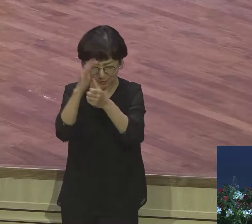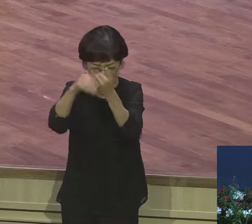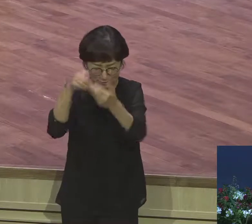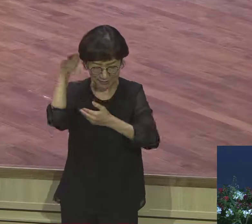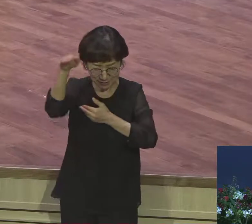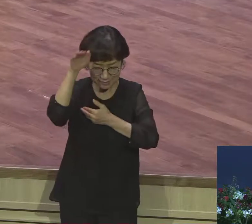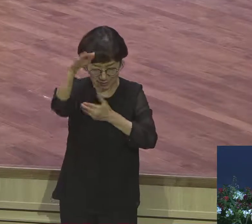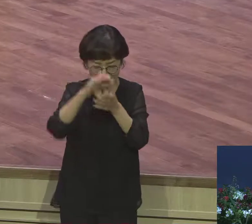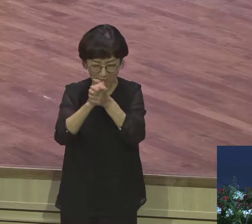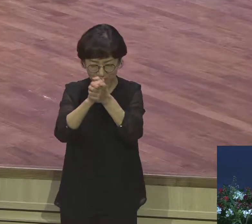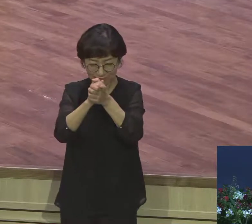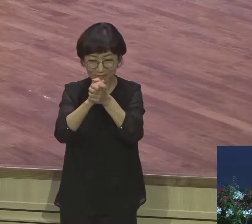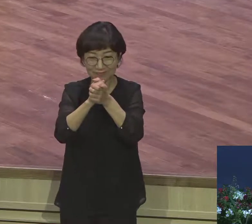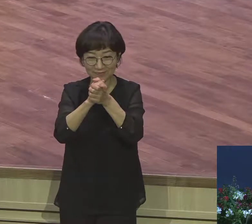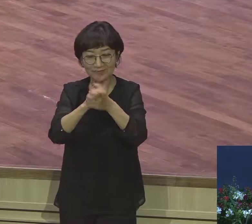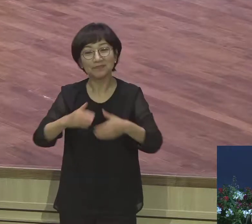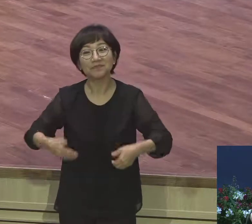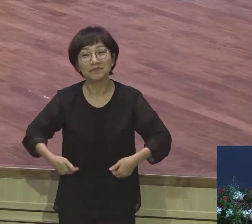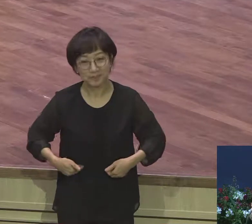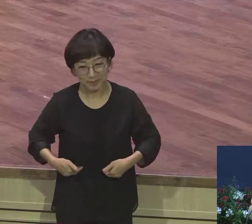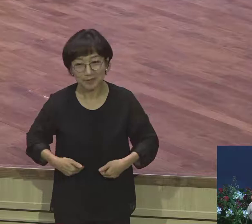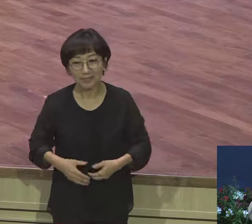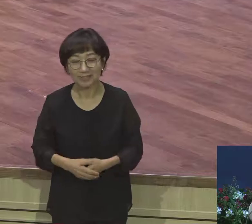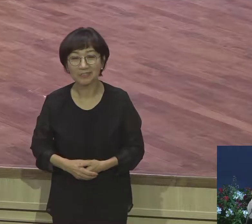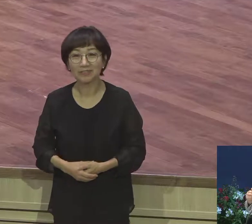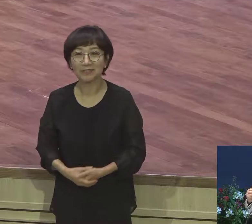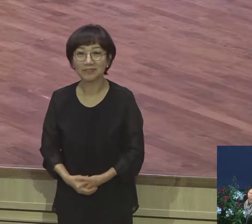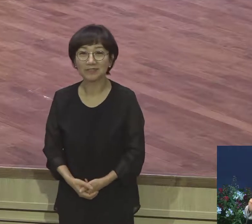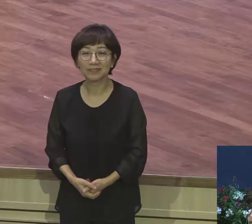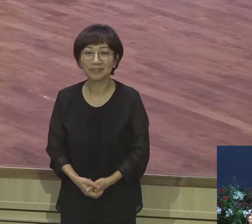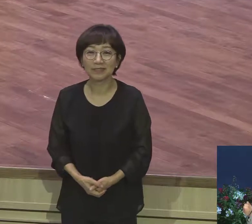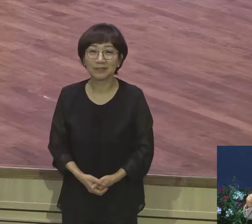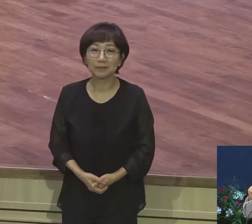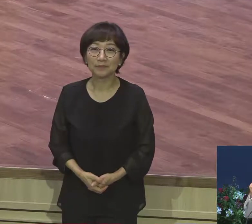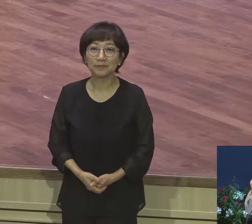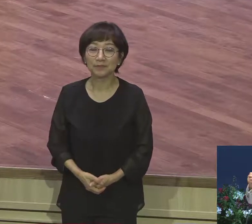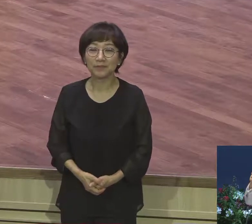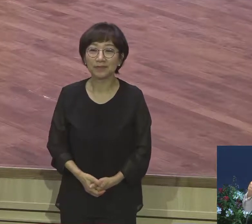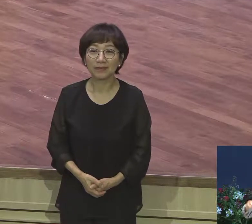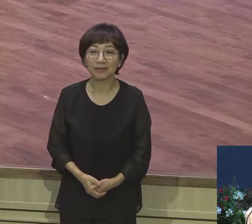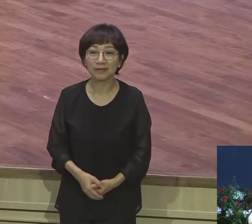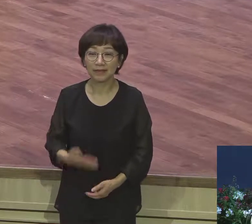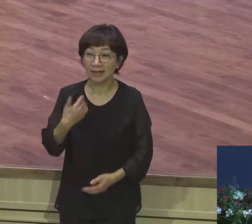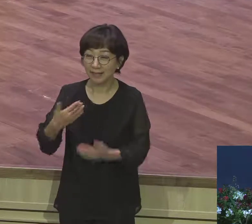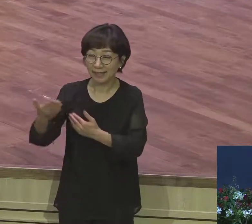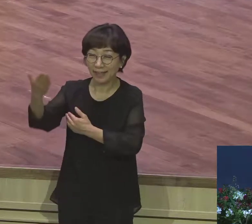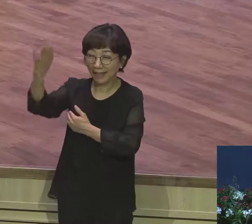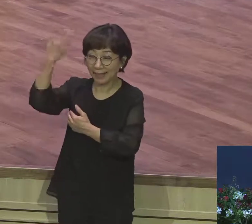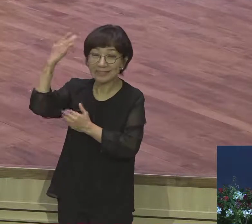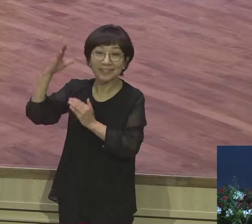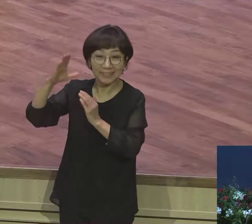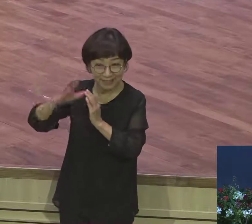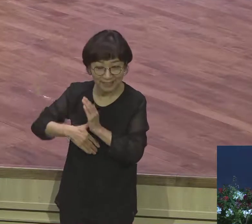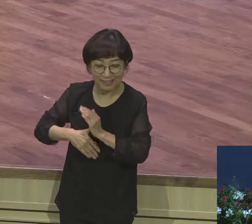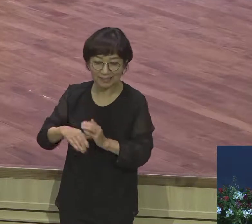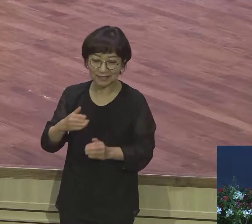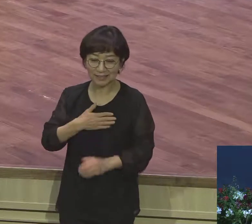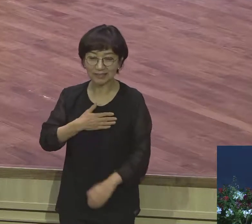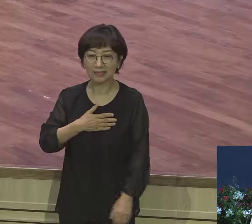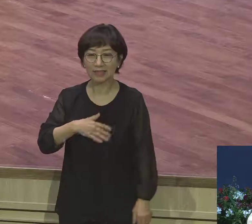교회 기독굴이 없어가지고 저는 그야말로 시간만 되면 그냥 오살리카가 기독굴에 쳐받기 있었어요 그냥